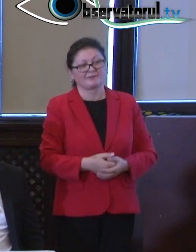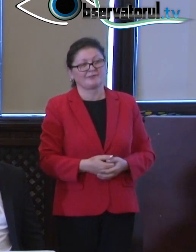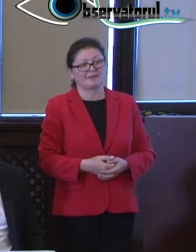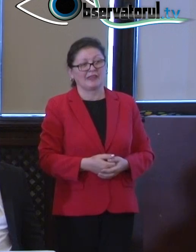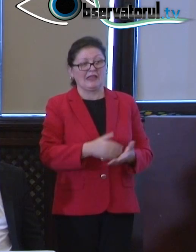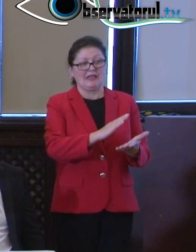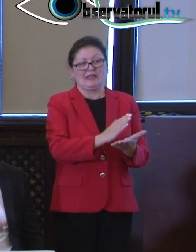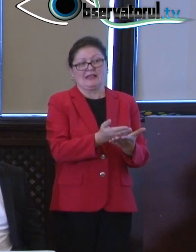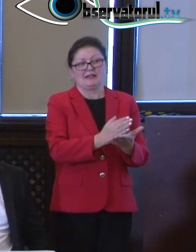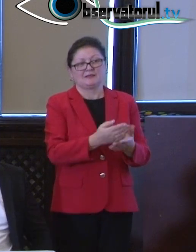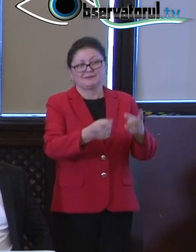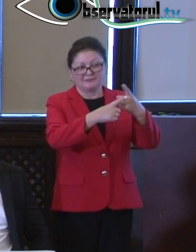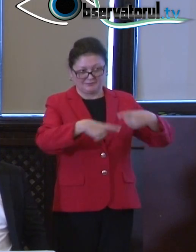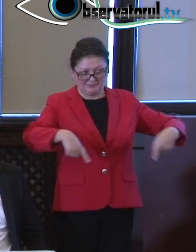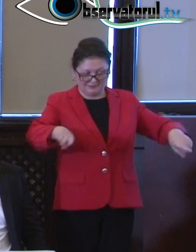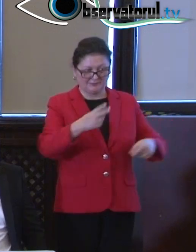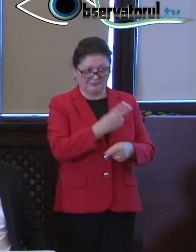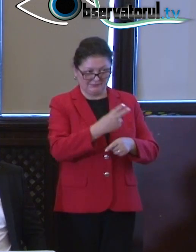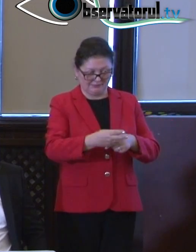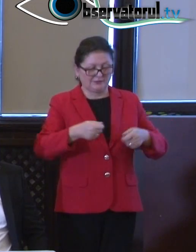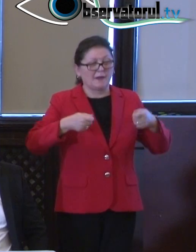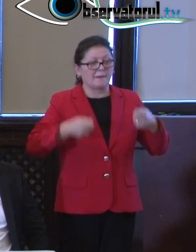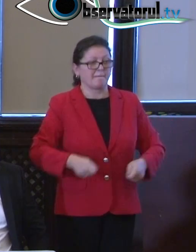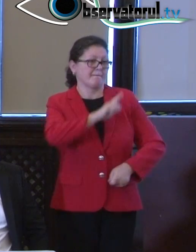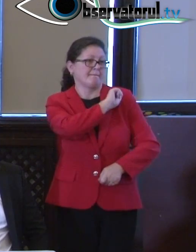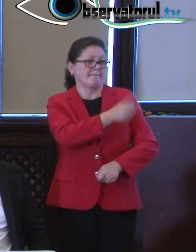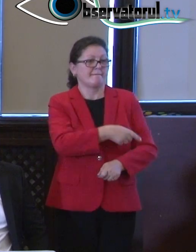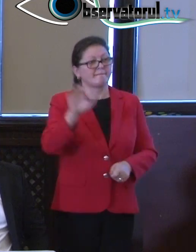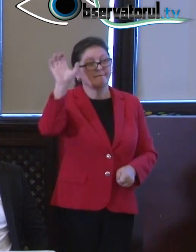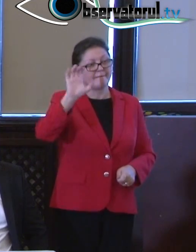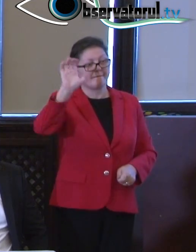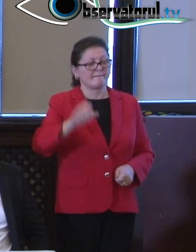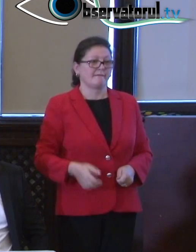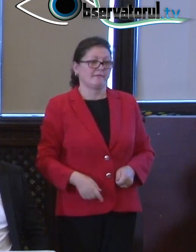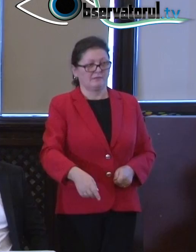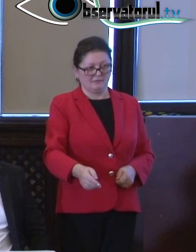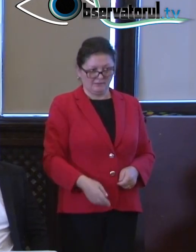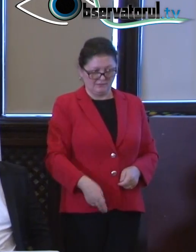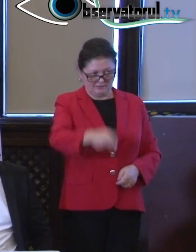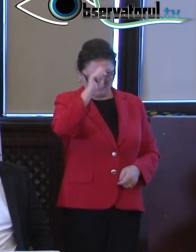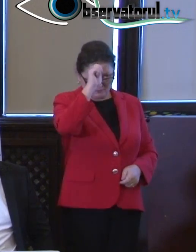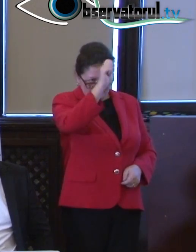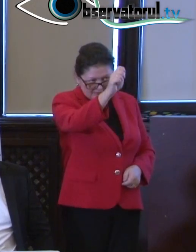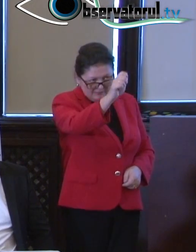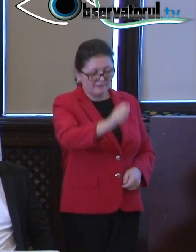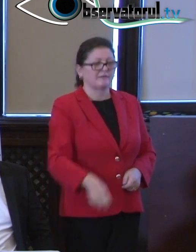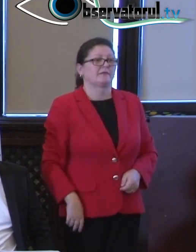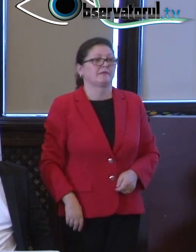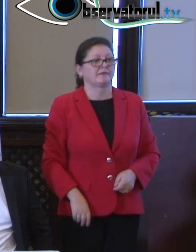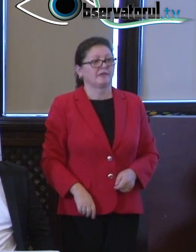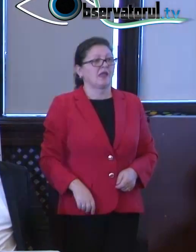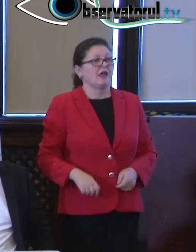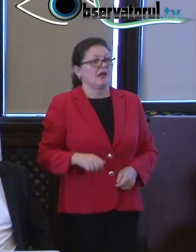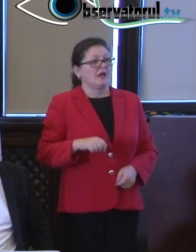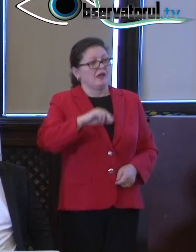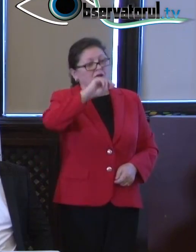tradus pentru noi ca stat membru puternic în Europa, înseamnă respect. Accesibilitate în